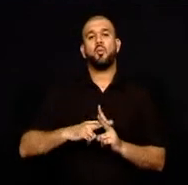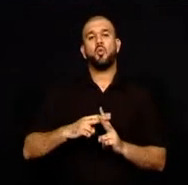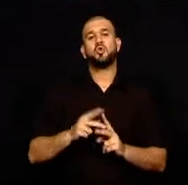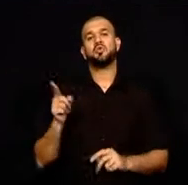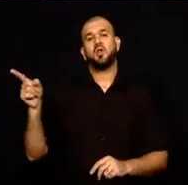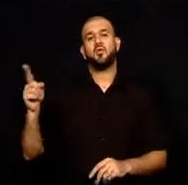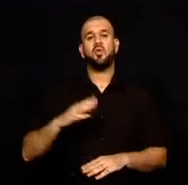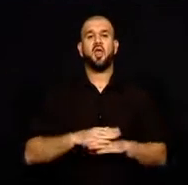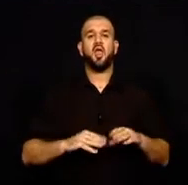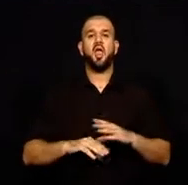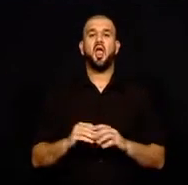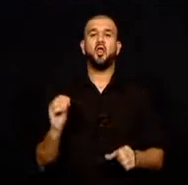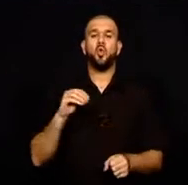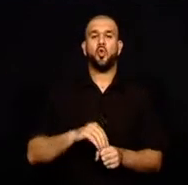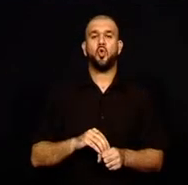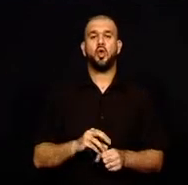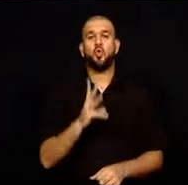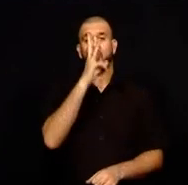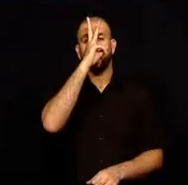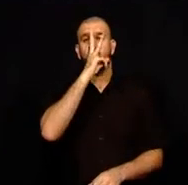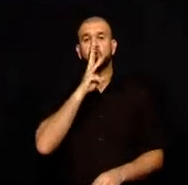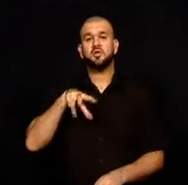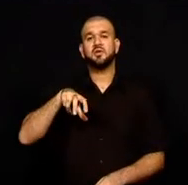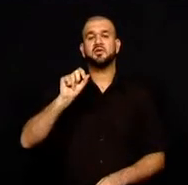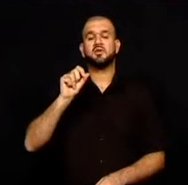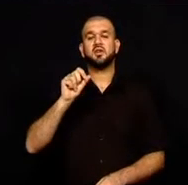kilo eti hayvan barınağına bağışladı.